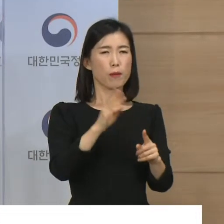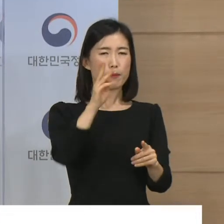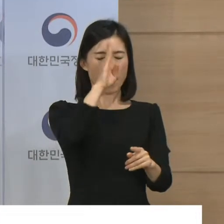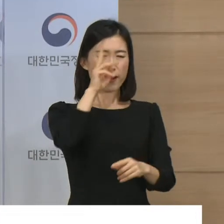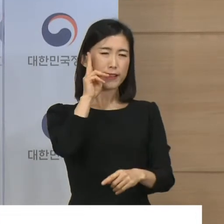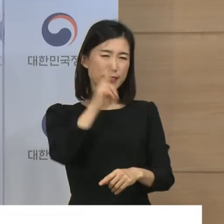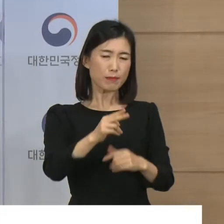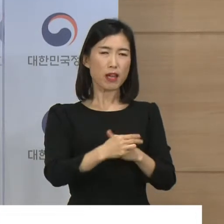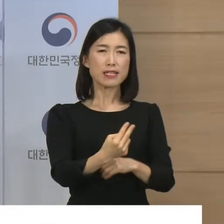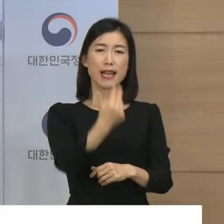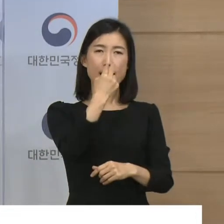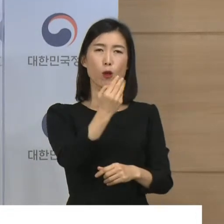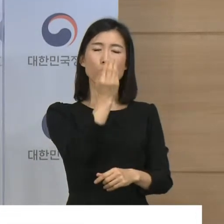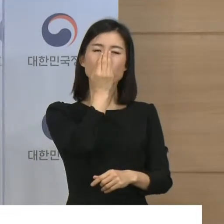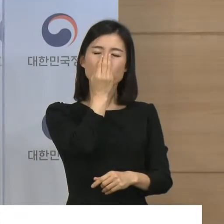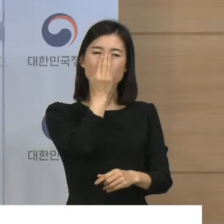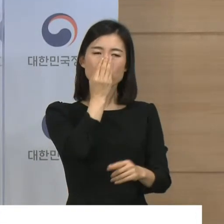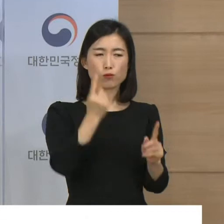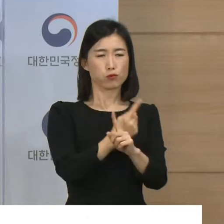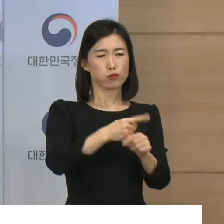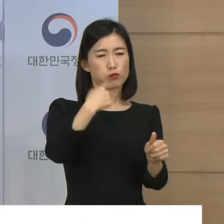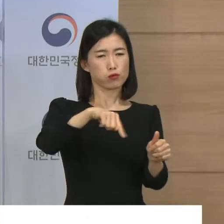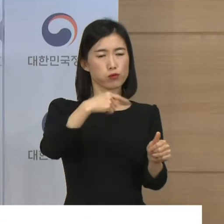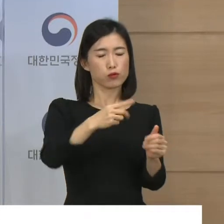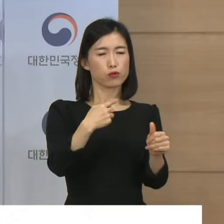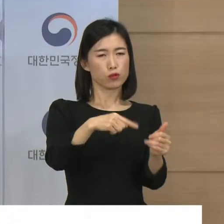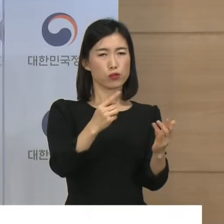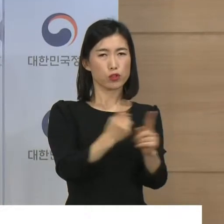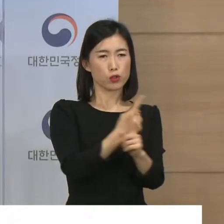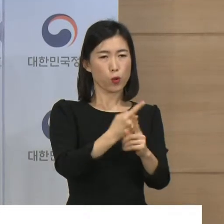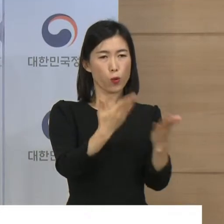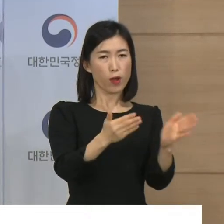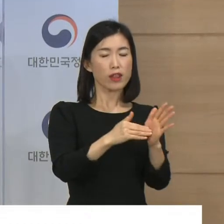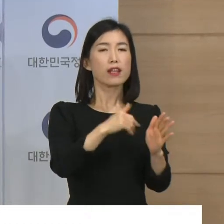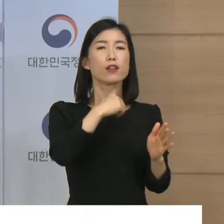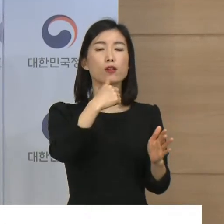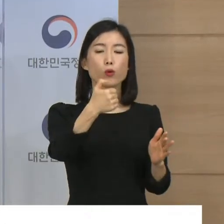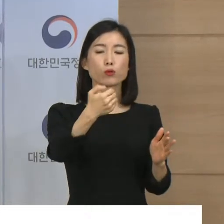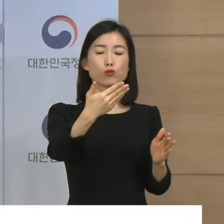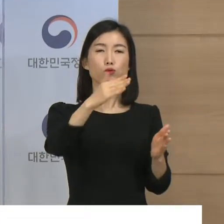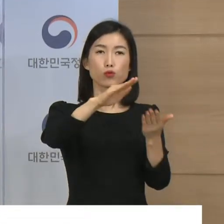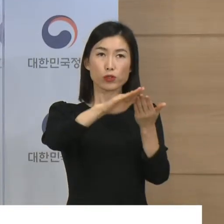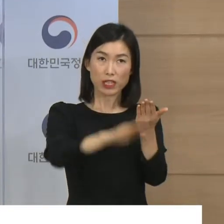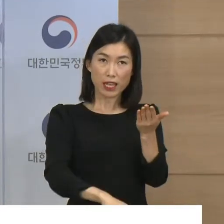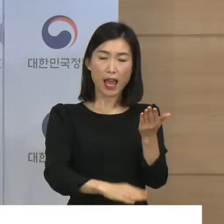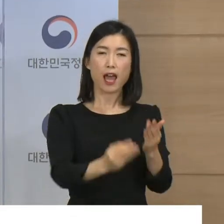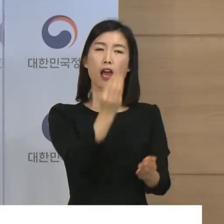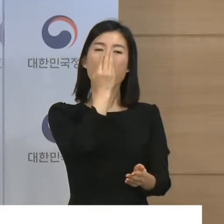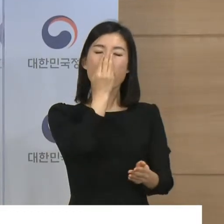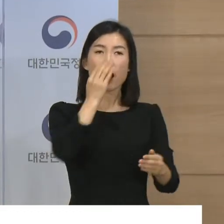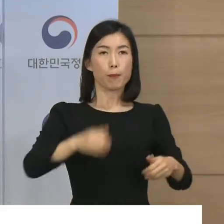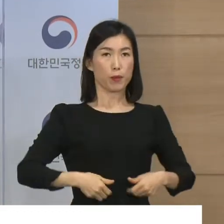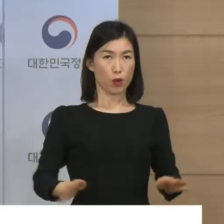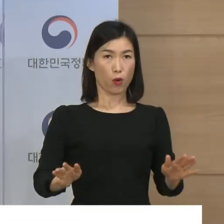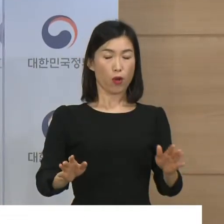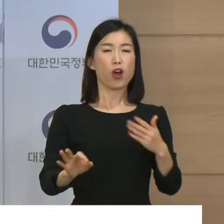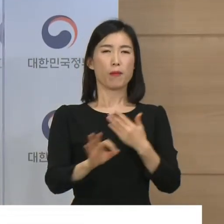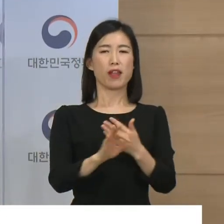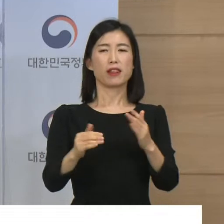요하지 않는 59세 이하의 무정상 또는 갱청환자는 이제부터 병원에서